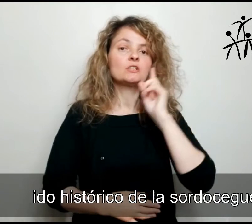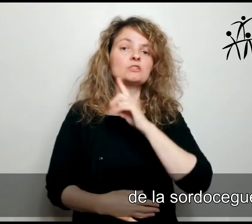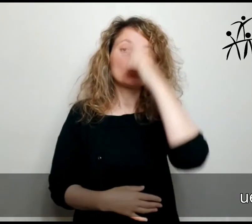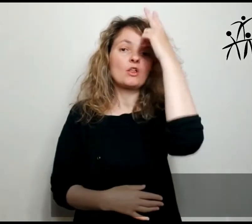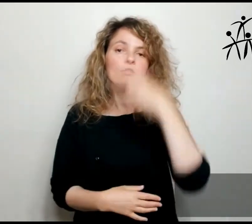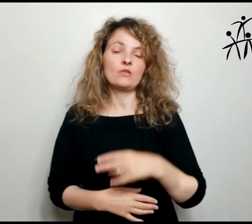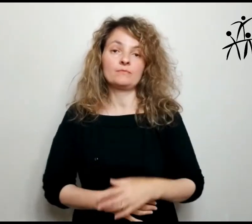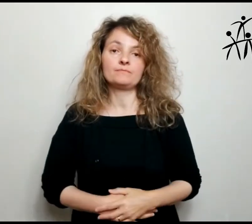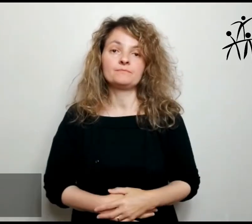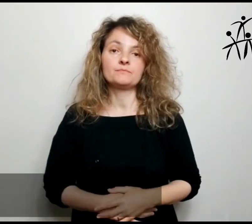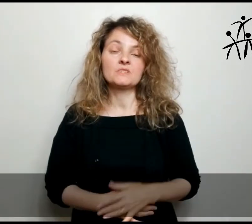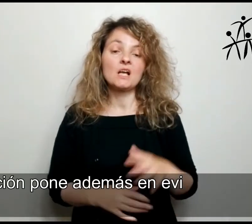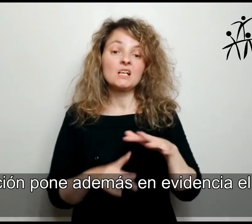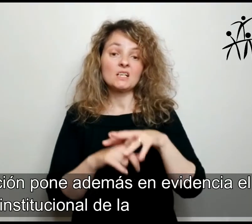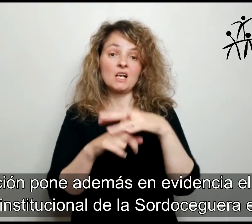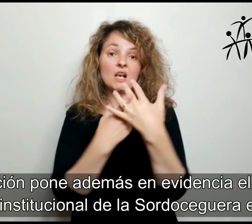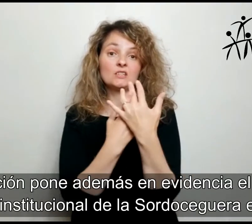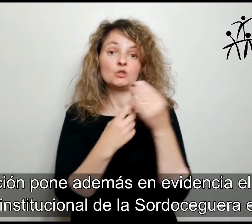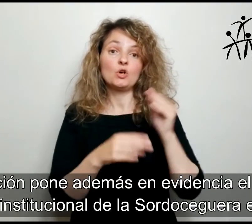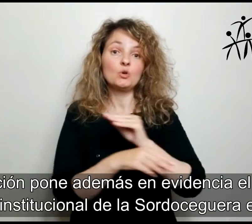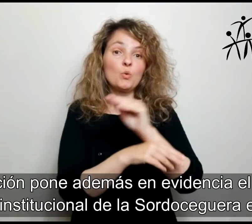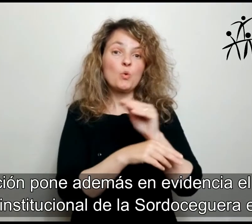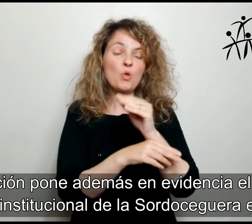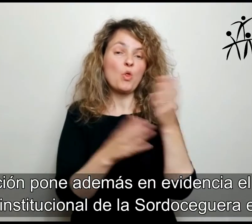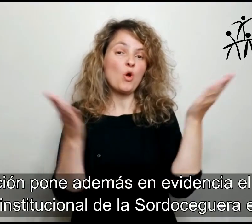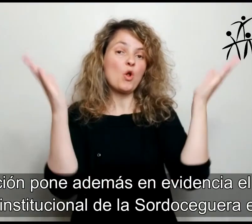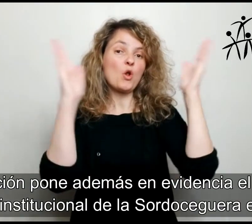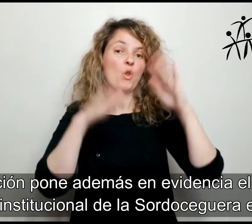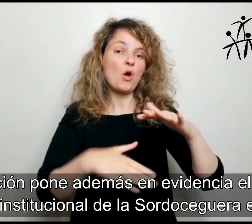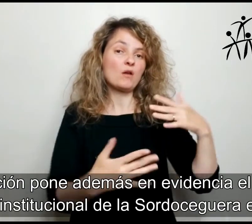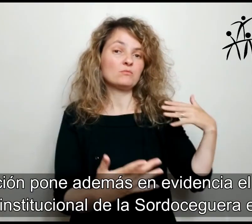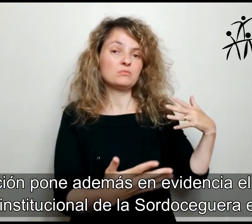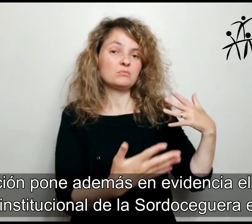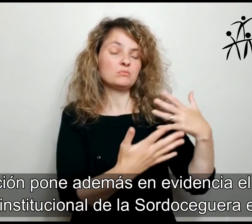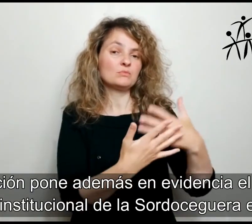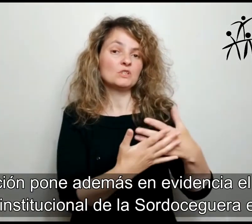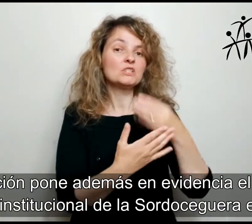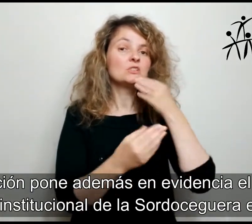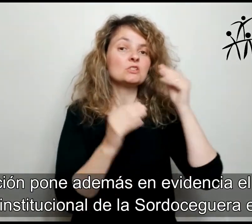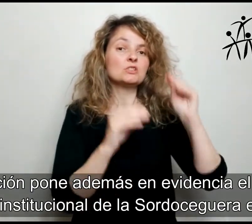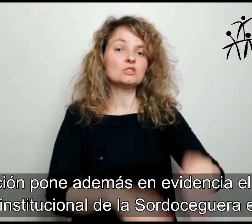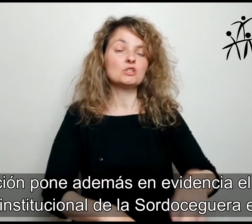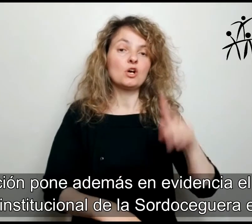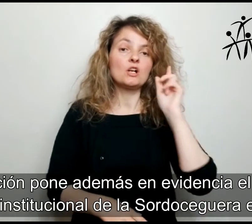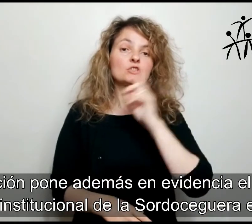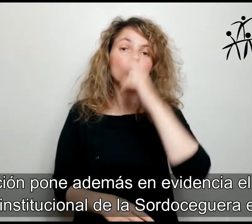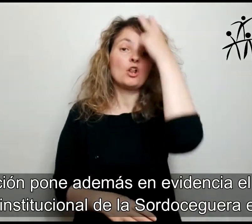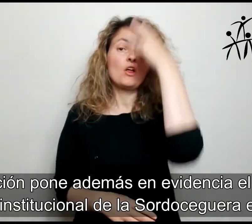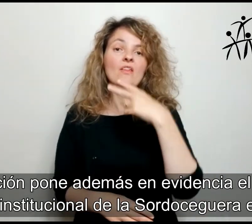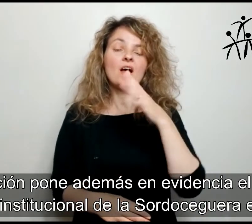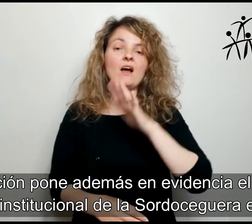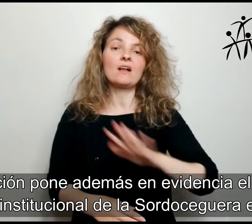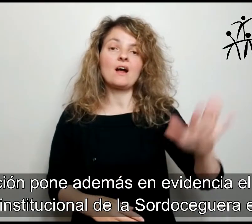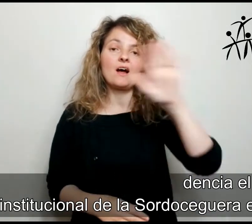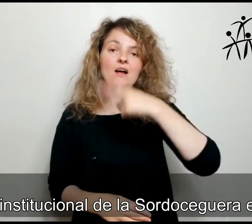además en evidencia el descuido histórico de la sordoceguera en España, toda vez que sigue sin